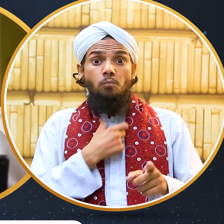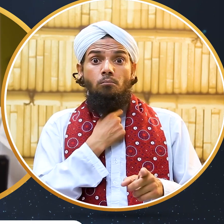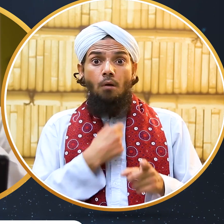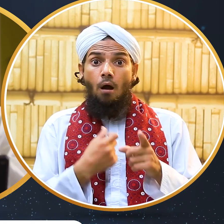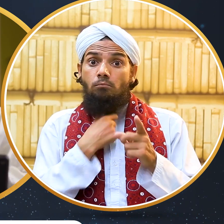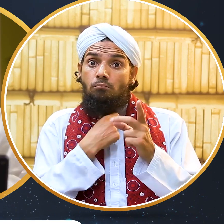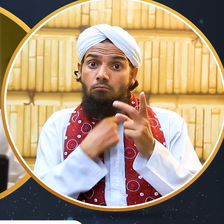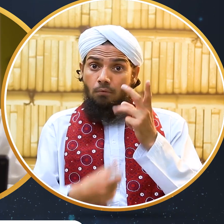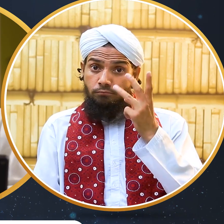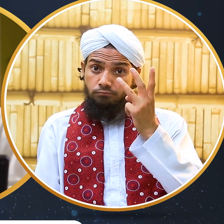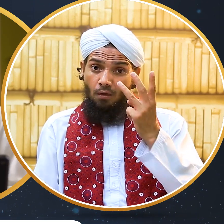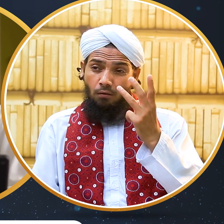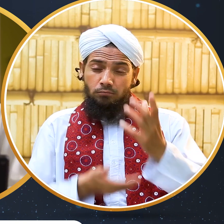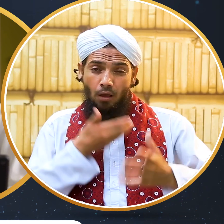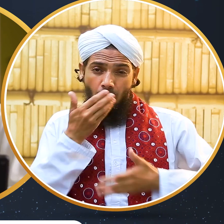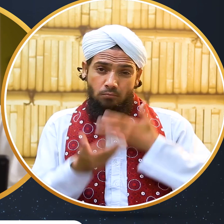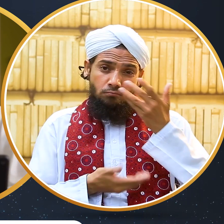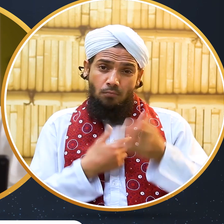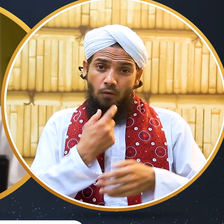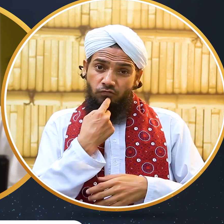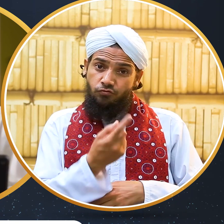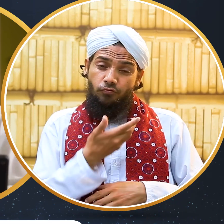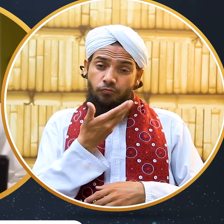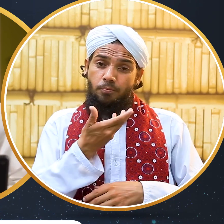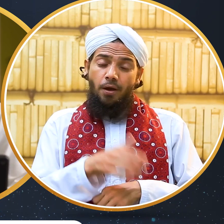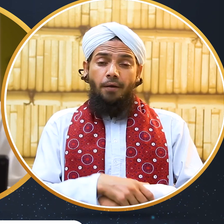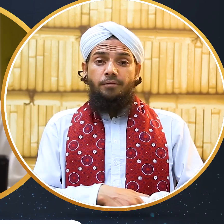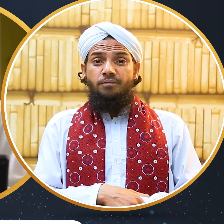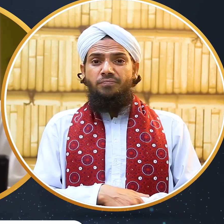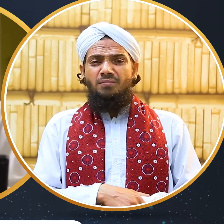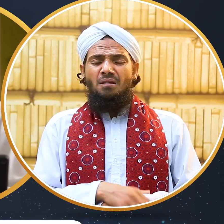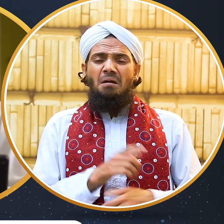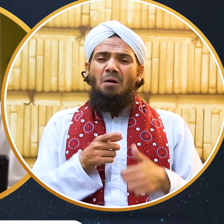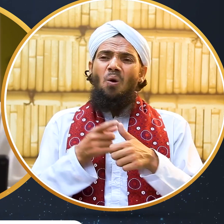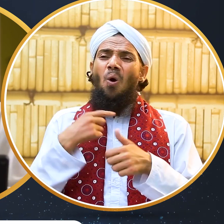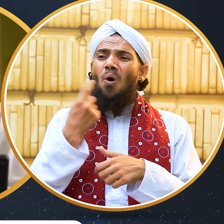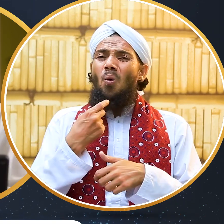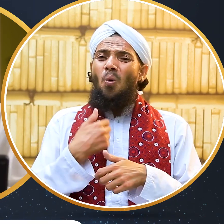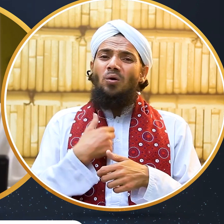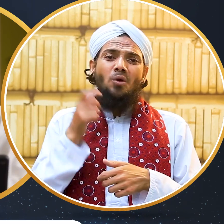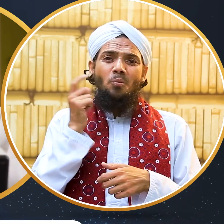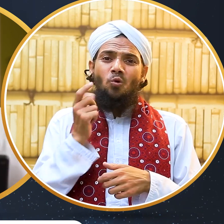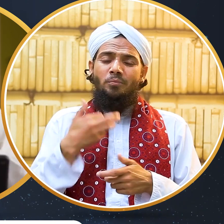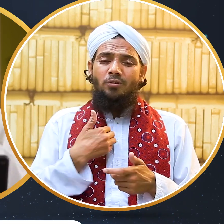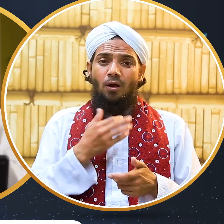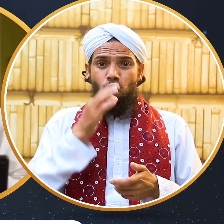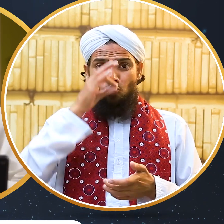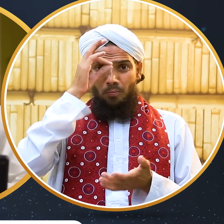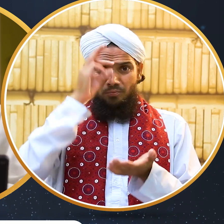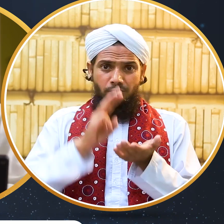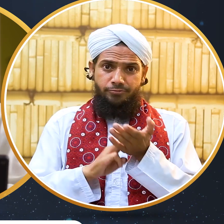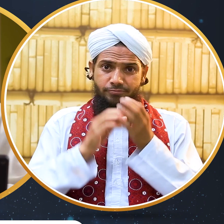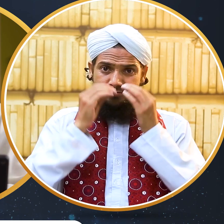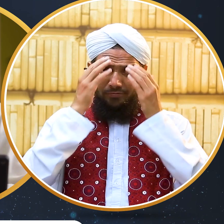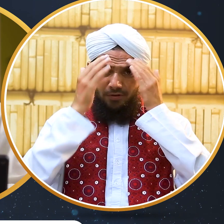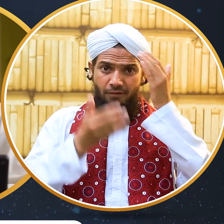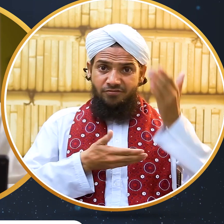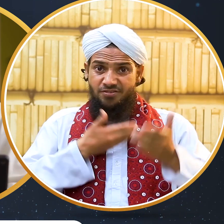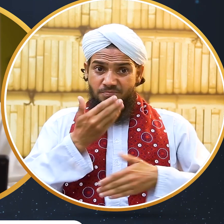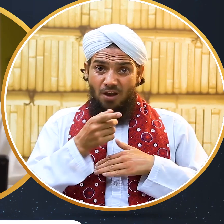مومن نہیں ہوتا اللہ کی قسم مومن نہیں ہوتا اللہ کی قسم مومن نہیں ہوتا تین بار قسم فرمائی عرص کی گئی کون